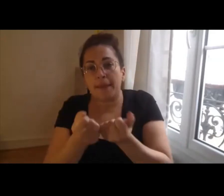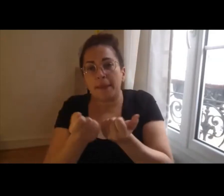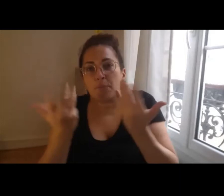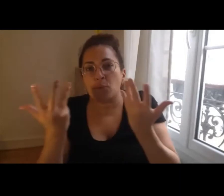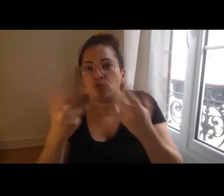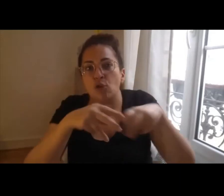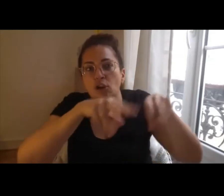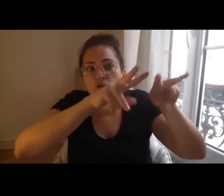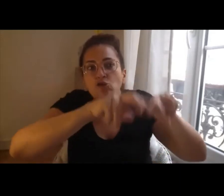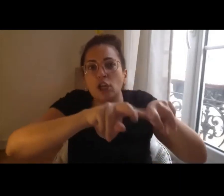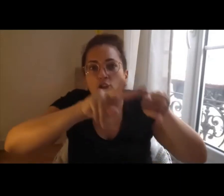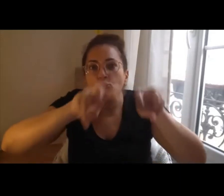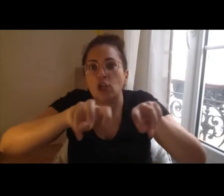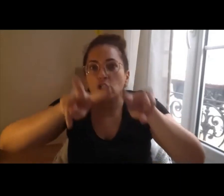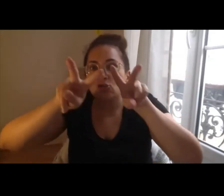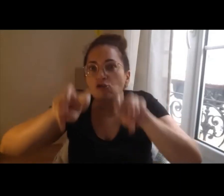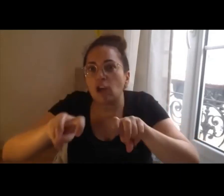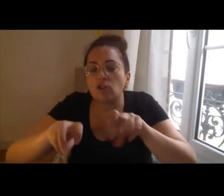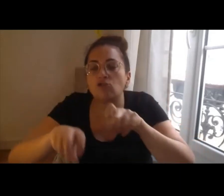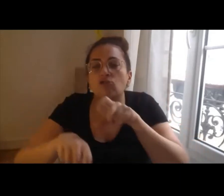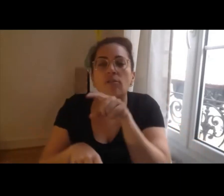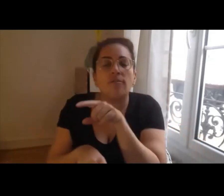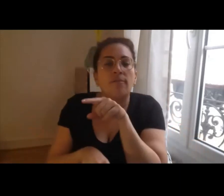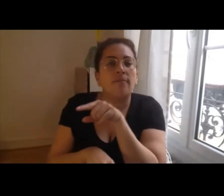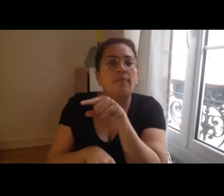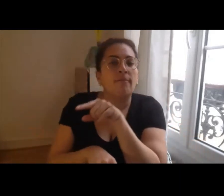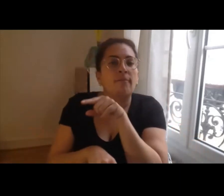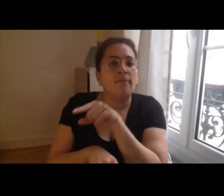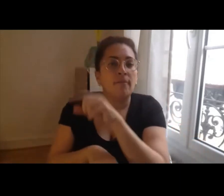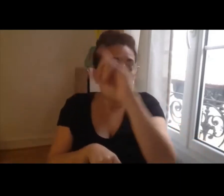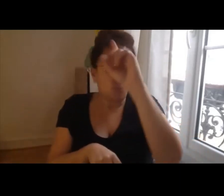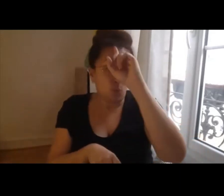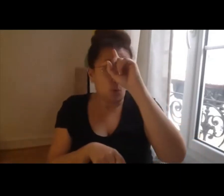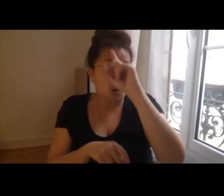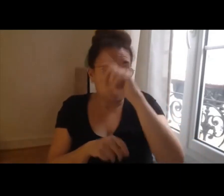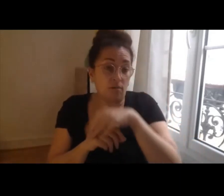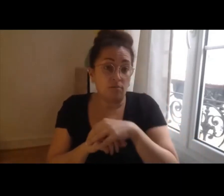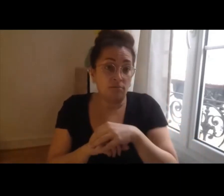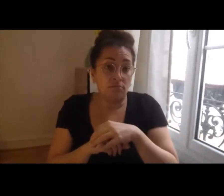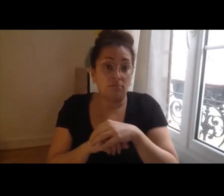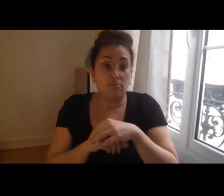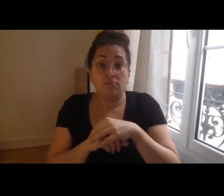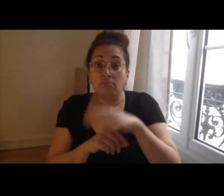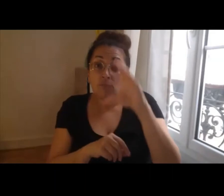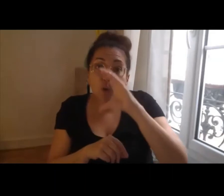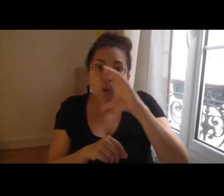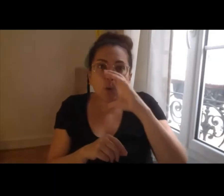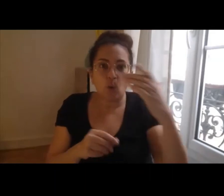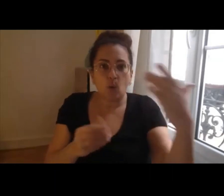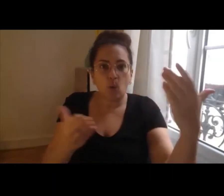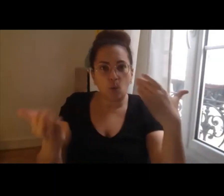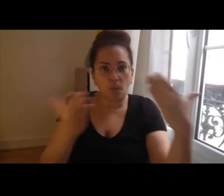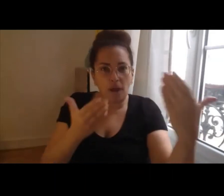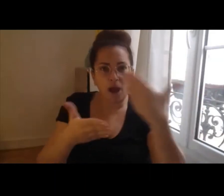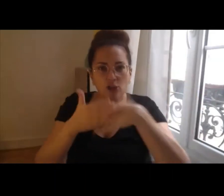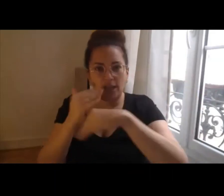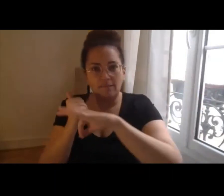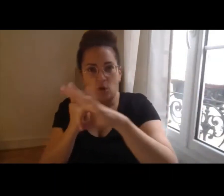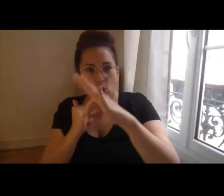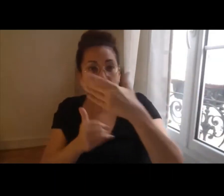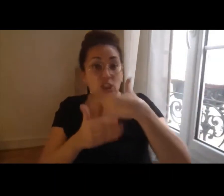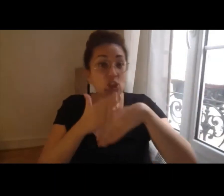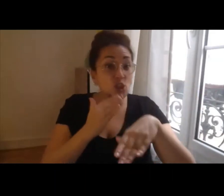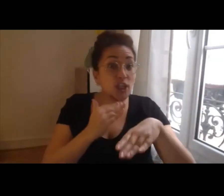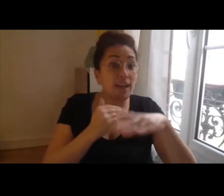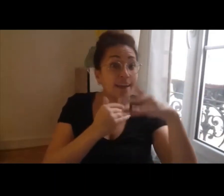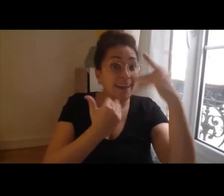pour arriver parfois à des études comparatives mais aussi pour en quelque